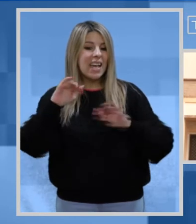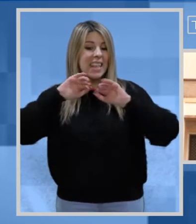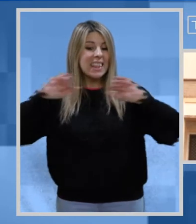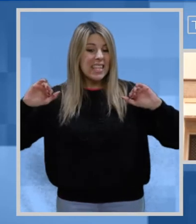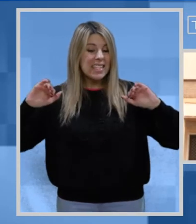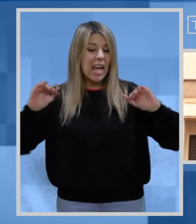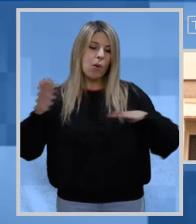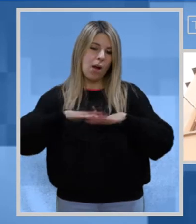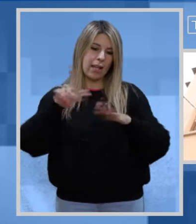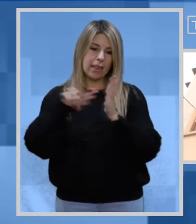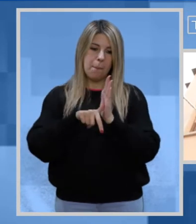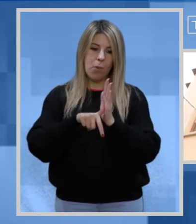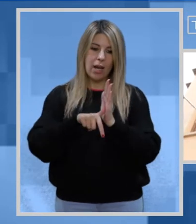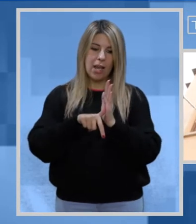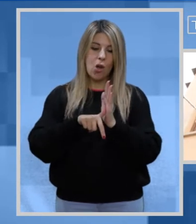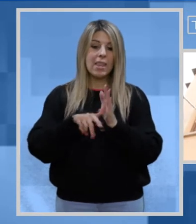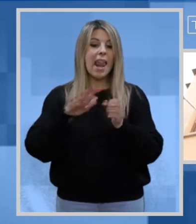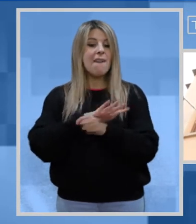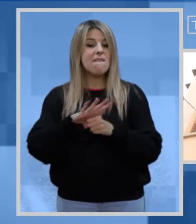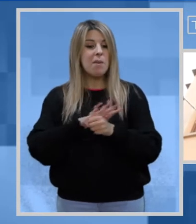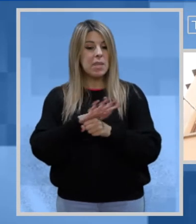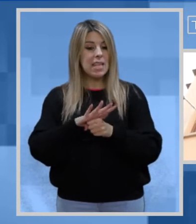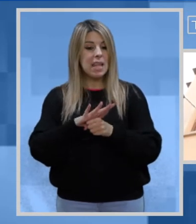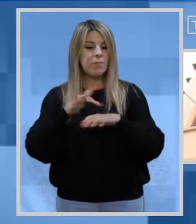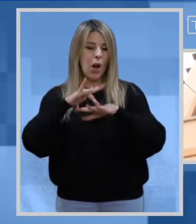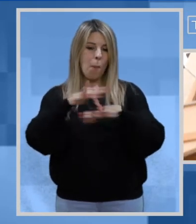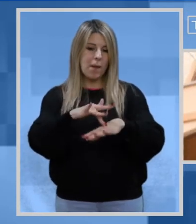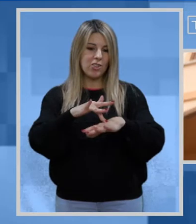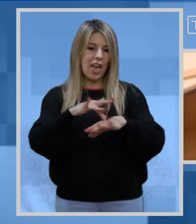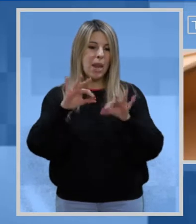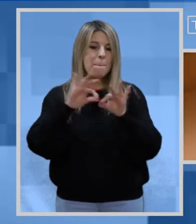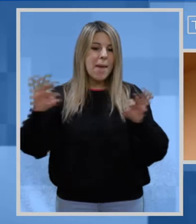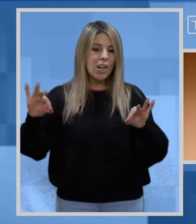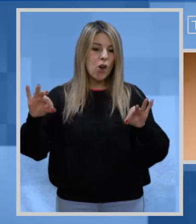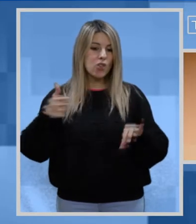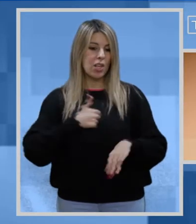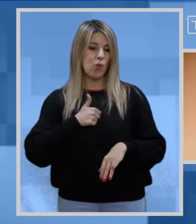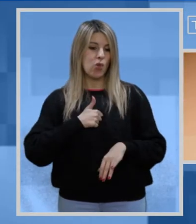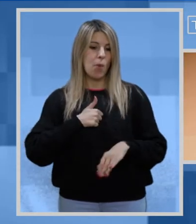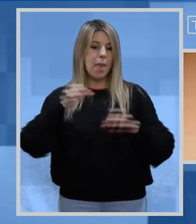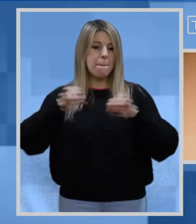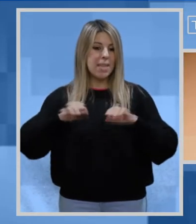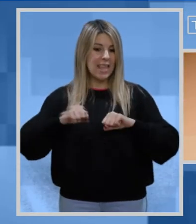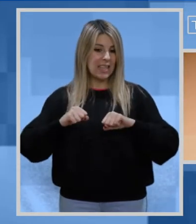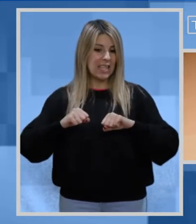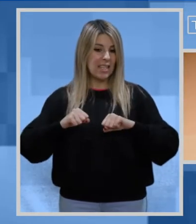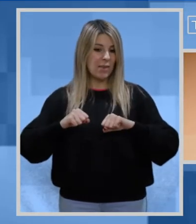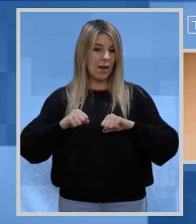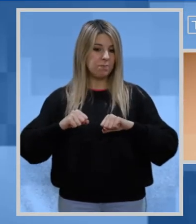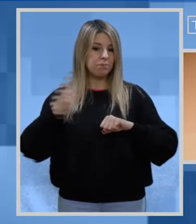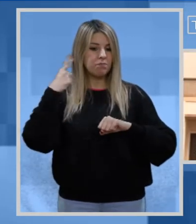anche temporaneo dal proprio nucleo familiare e accompagnare il percorso di autonomia abitativa